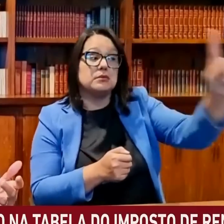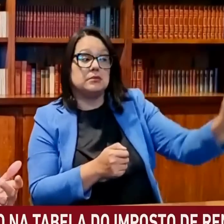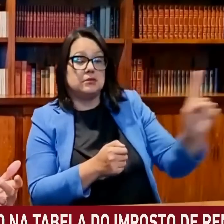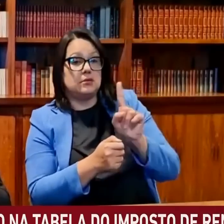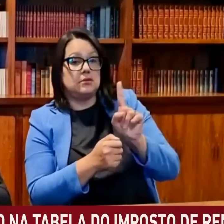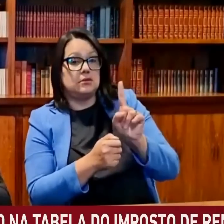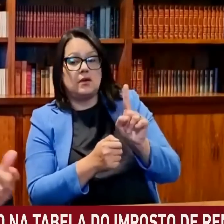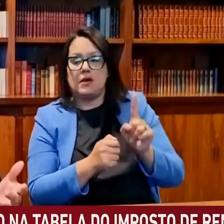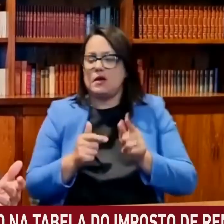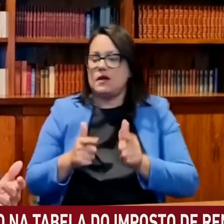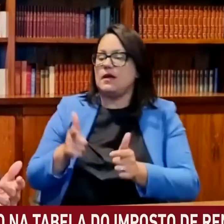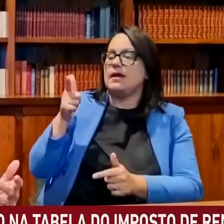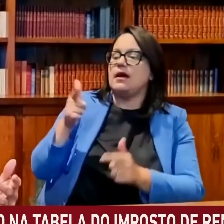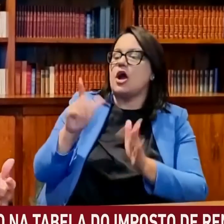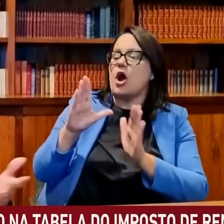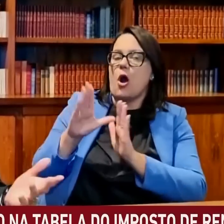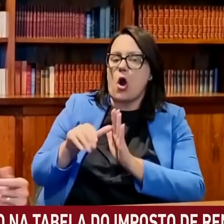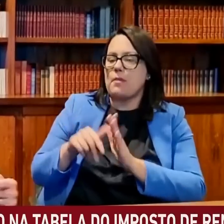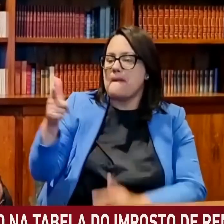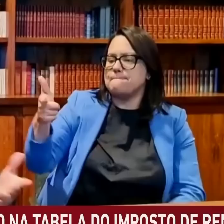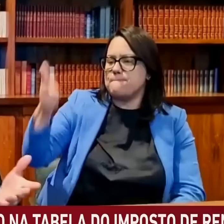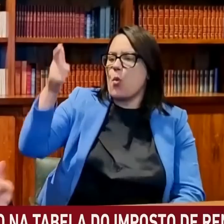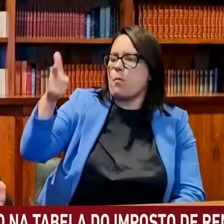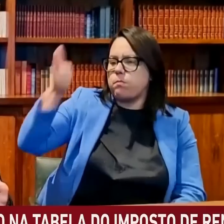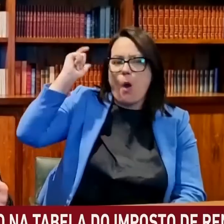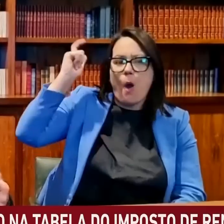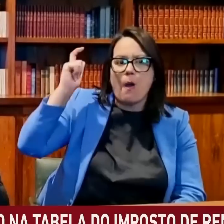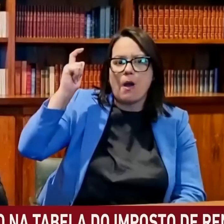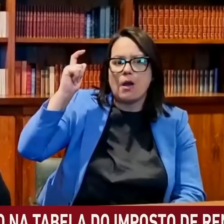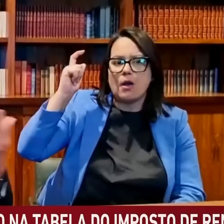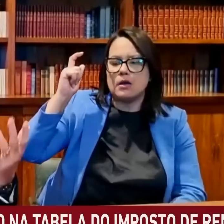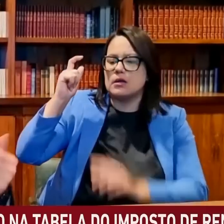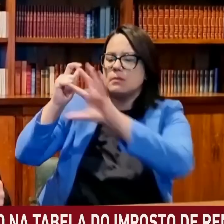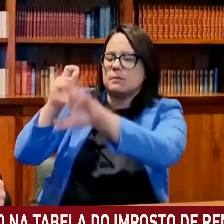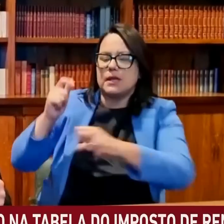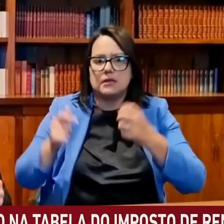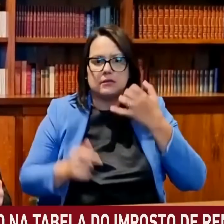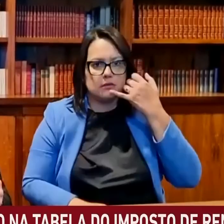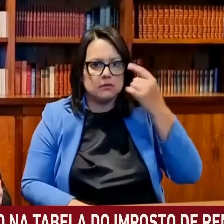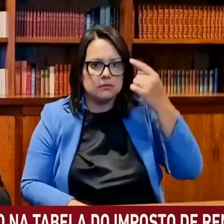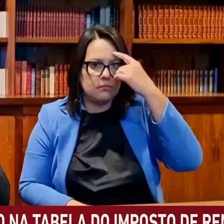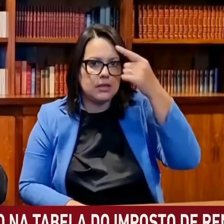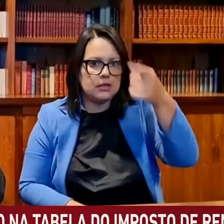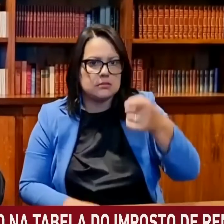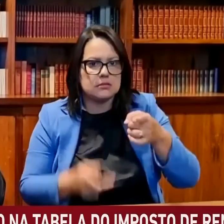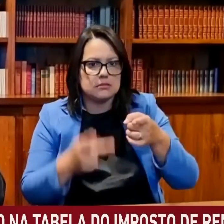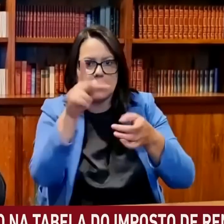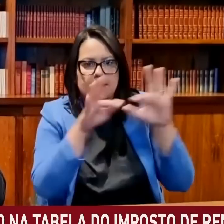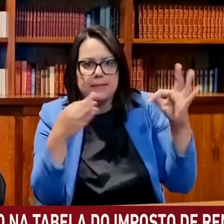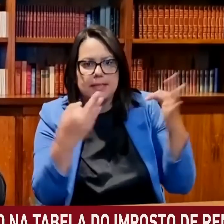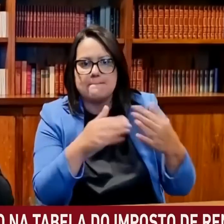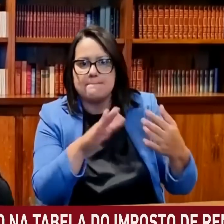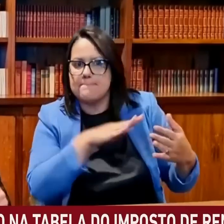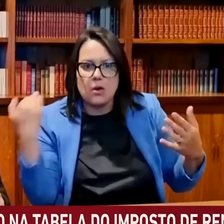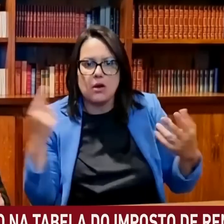celular, atira, mata, imagina você perder um parente, um amigo, um filho,